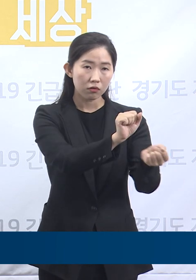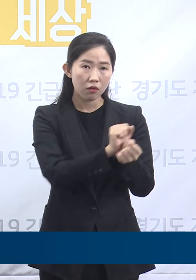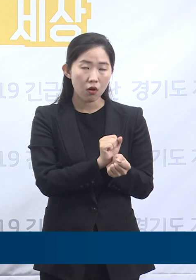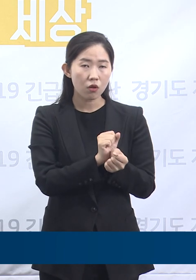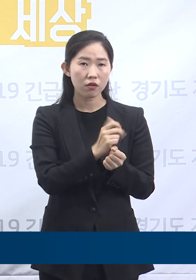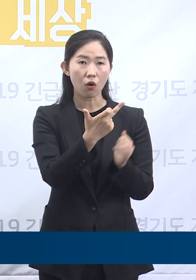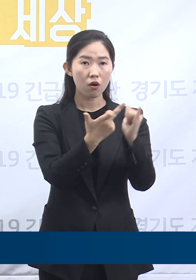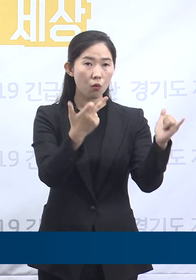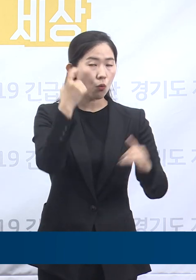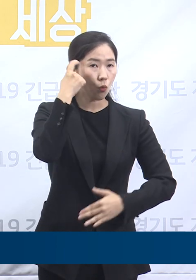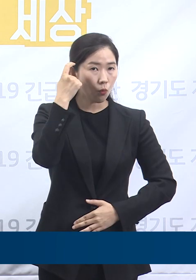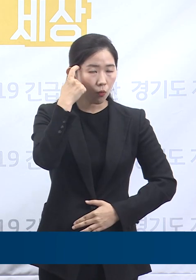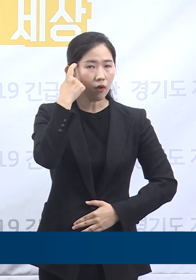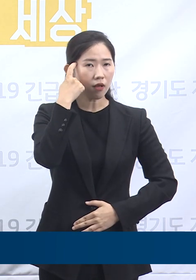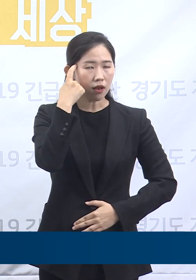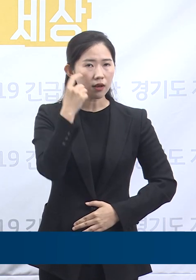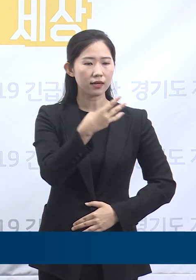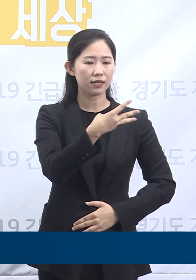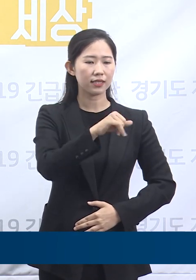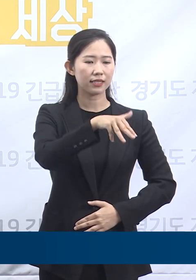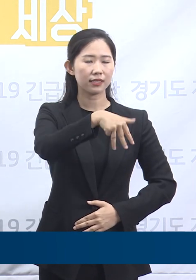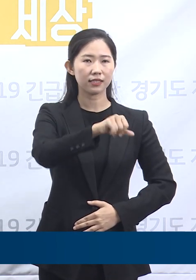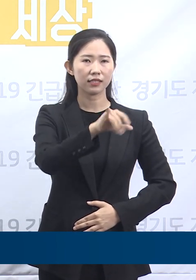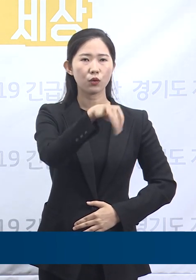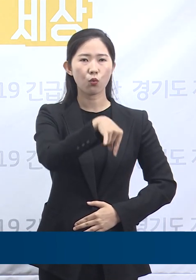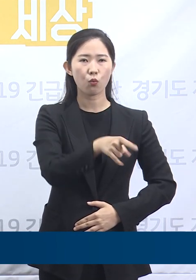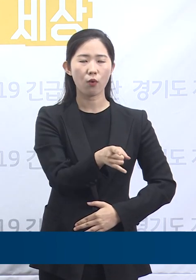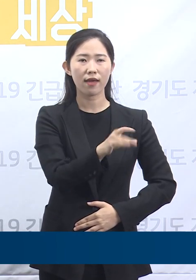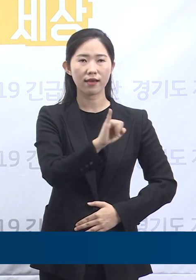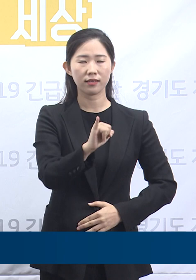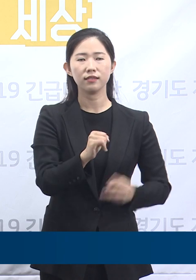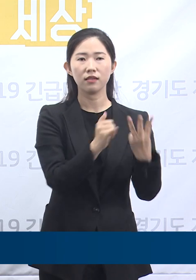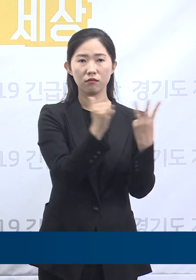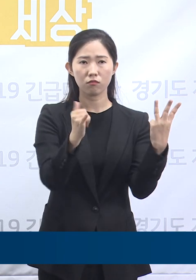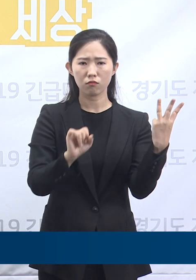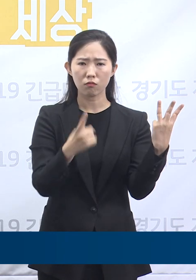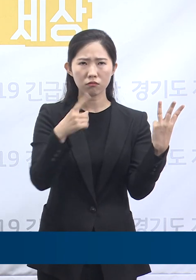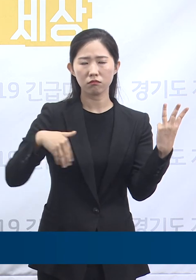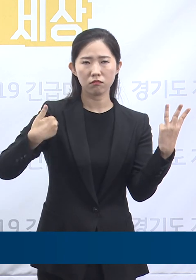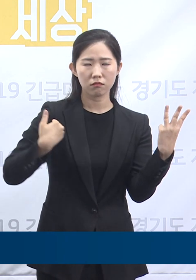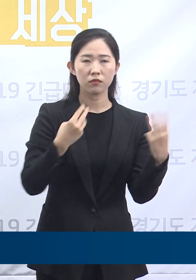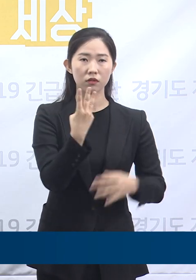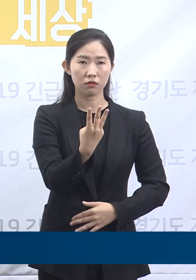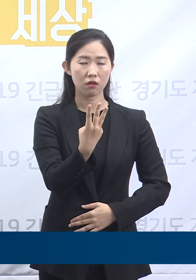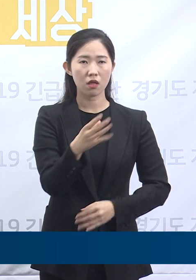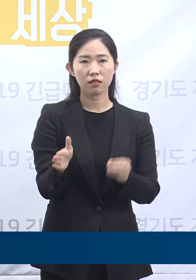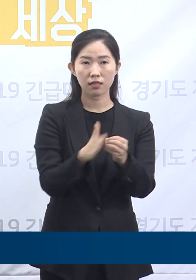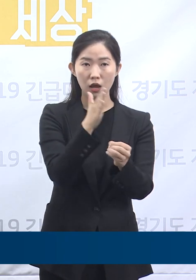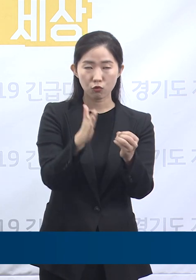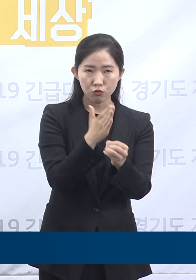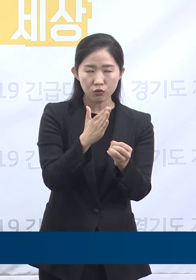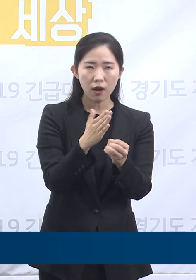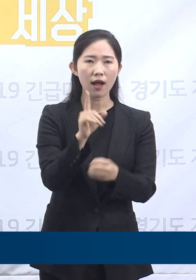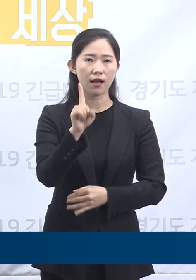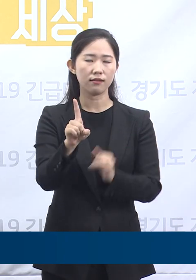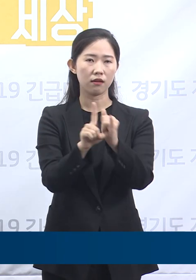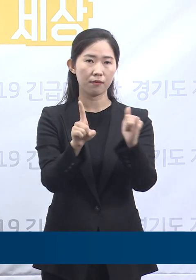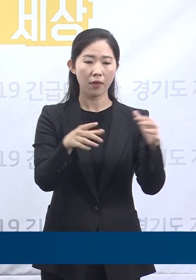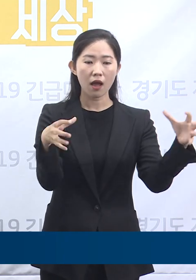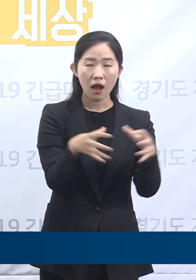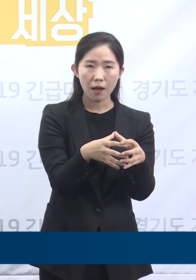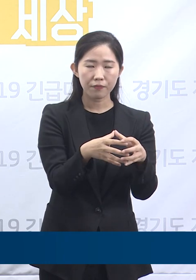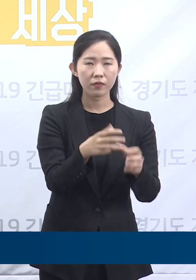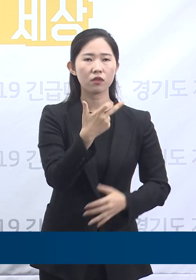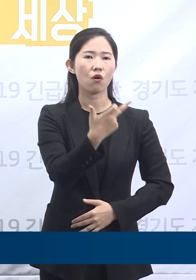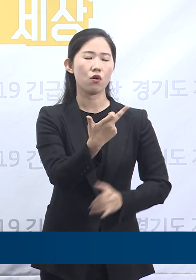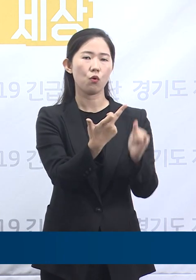서울 리치웨이 관련 13명, 원인불명 3명, 양천구 목동 타크클럽 관련 1명 등 총 17명이